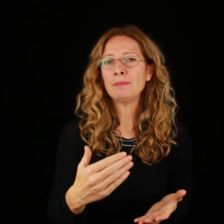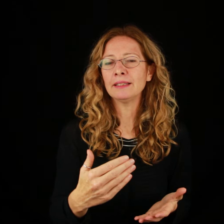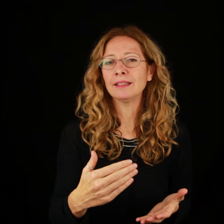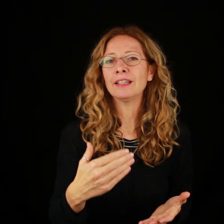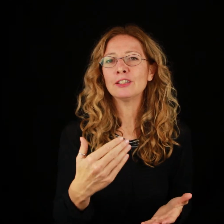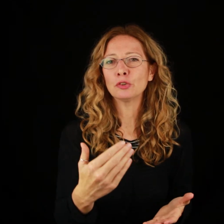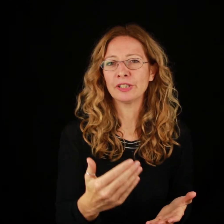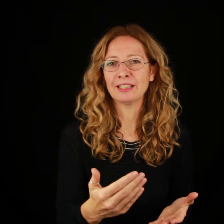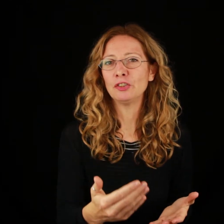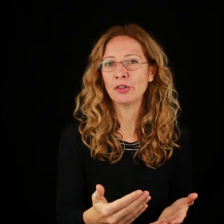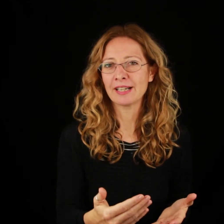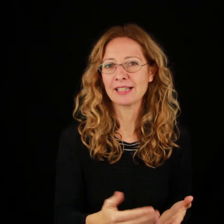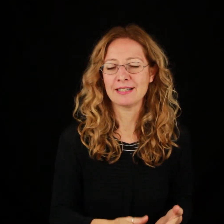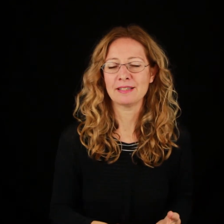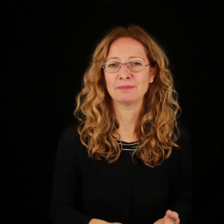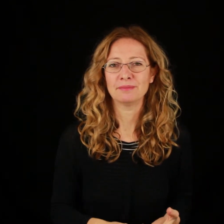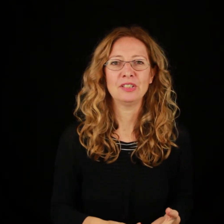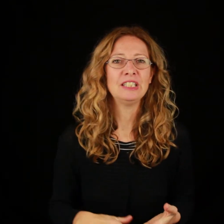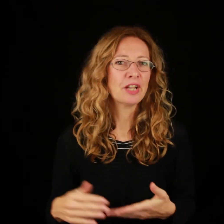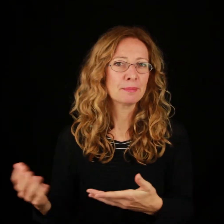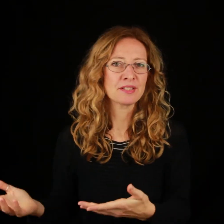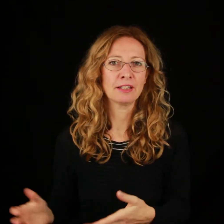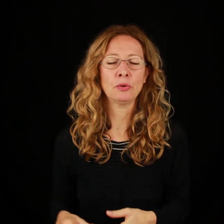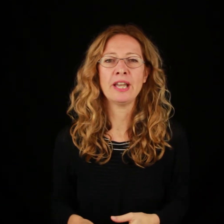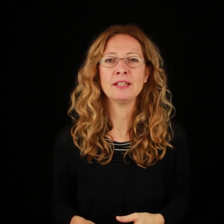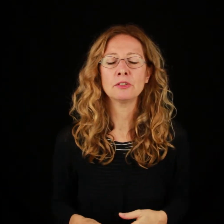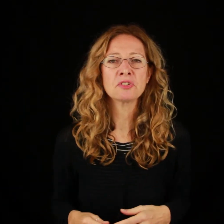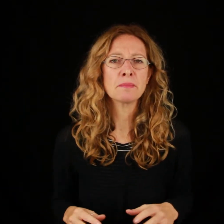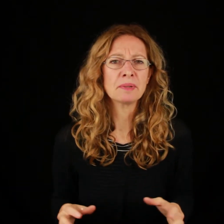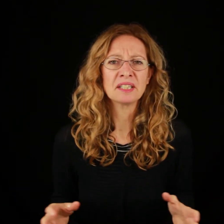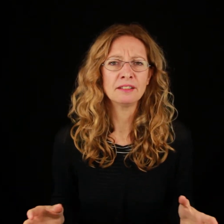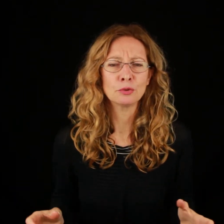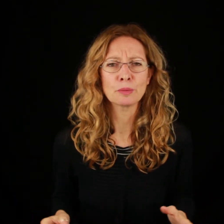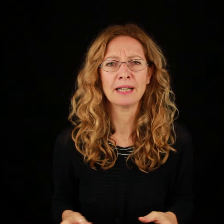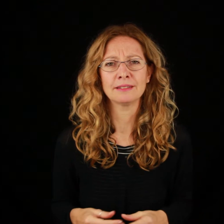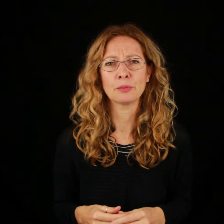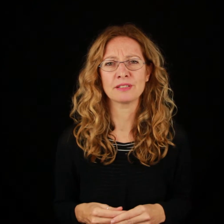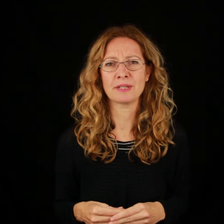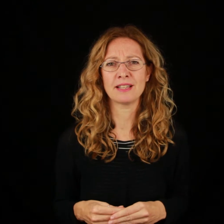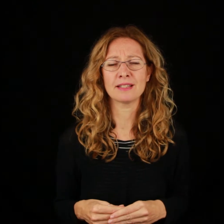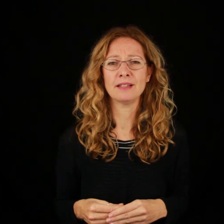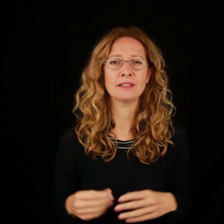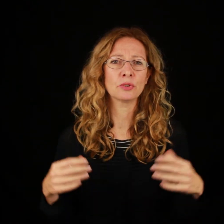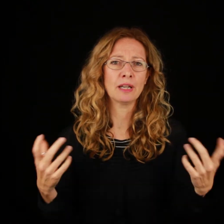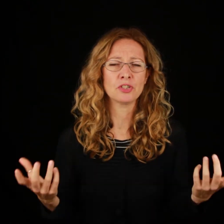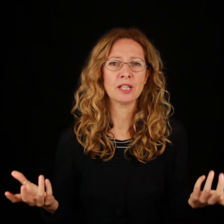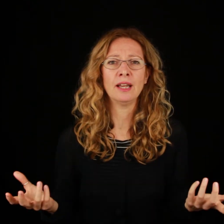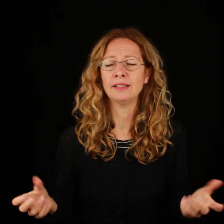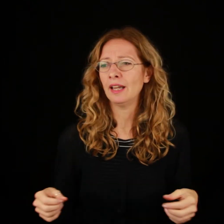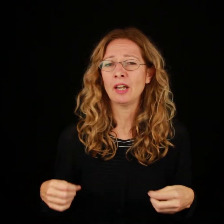Finalmente ritorna Nora a casa, gli viene presentato Eric, non sembra per niente turbata da questa presenza, ricordiamoci che lei è